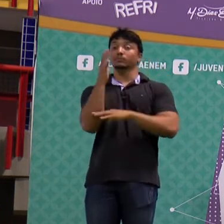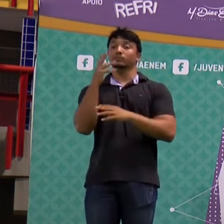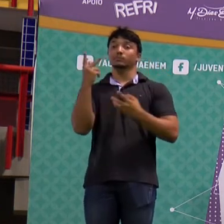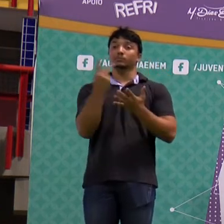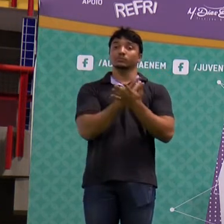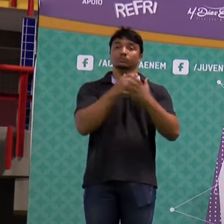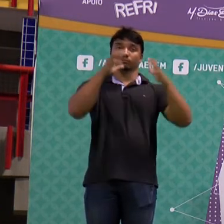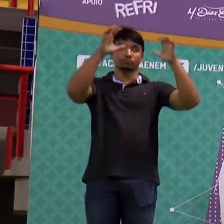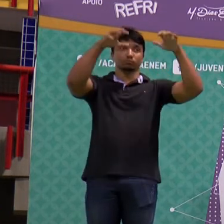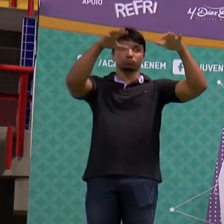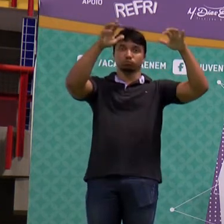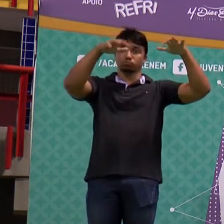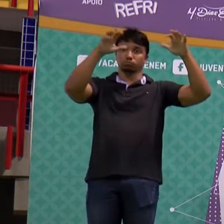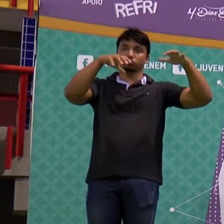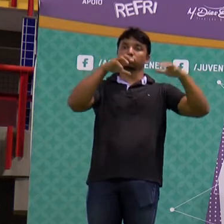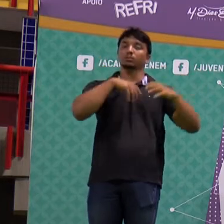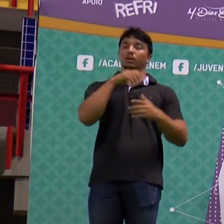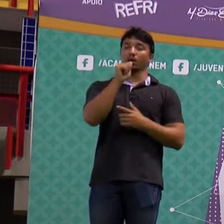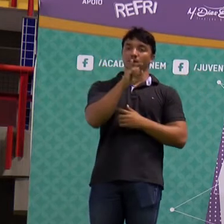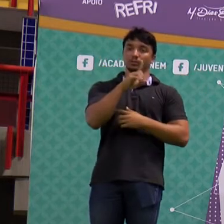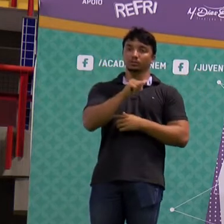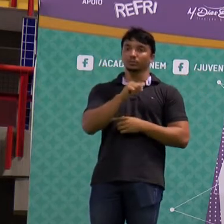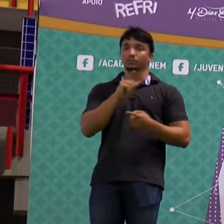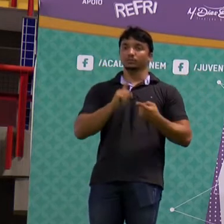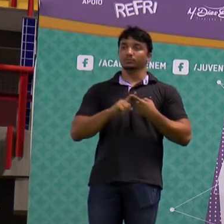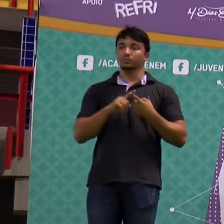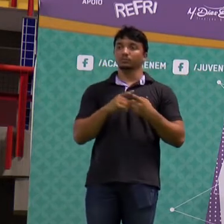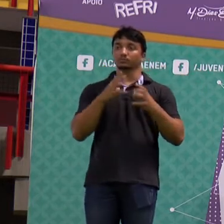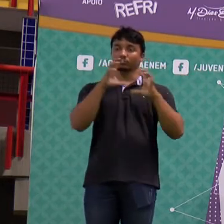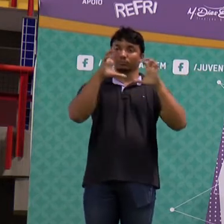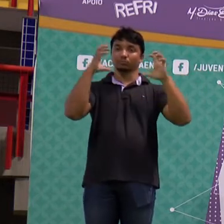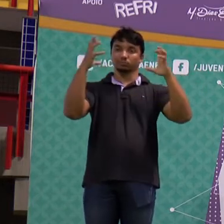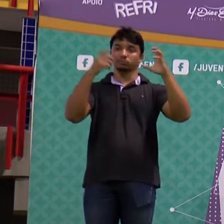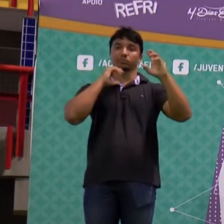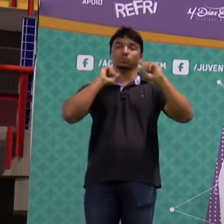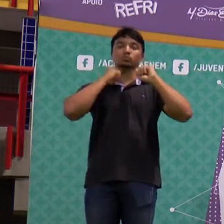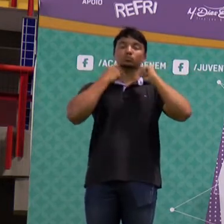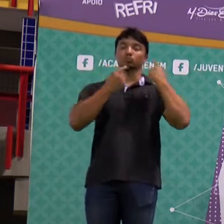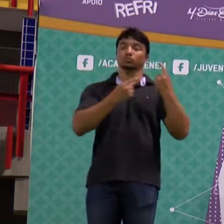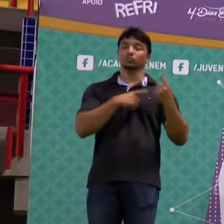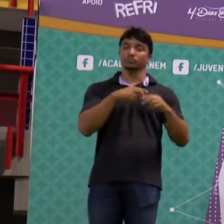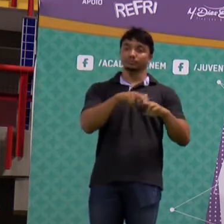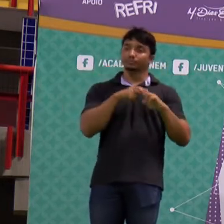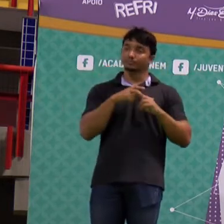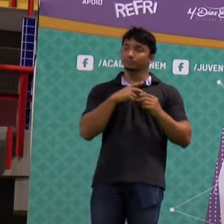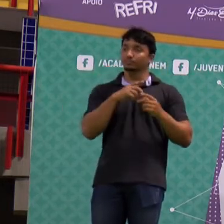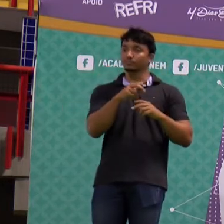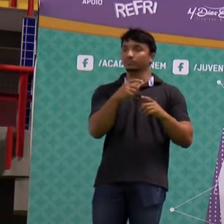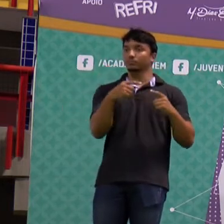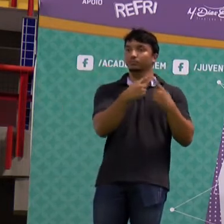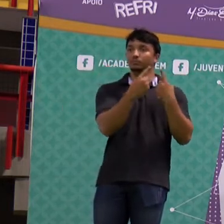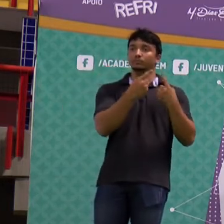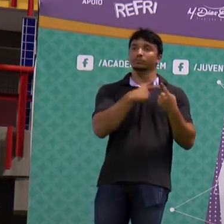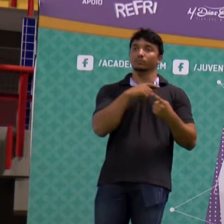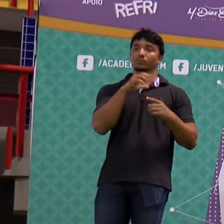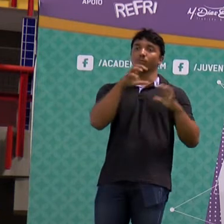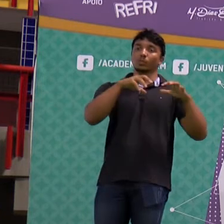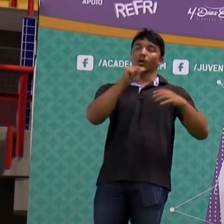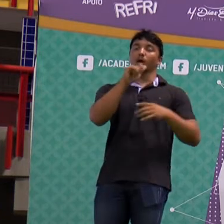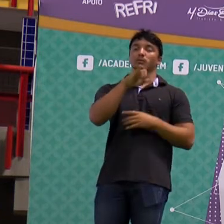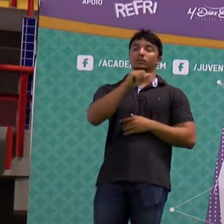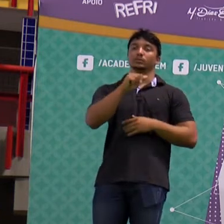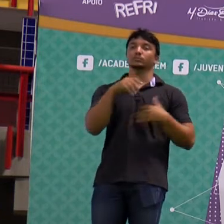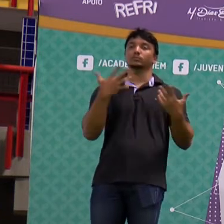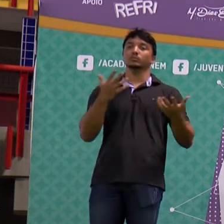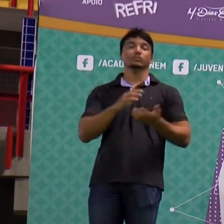chuvas ácidas também, certo? E bastante poluição atmosférica. Então, o item que está relacionado aí à chuva ácida só